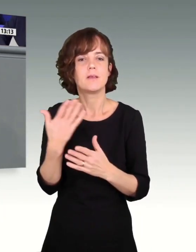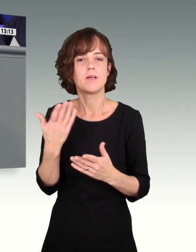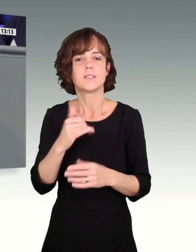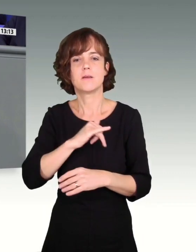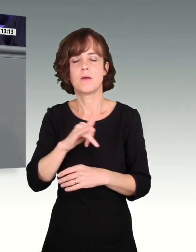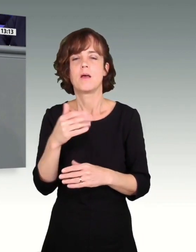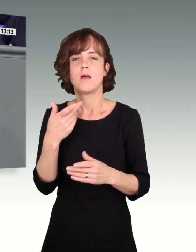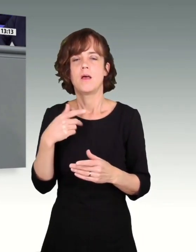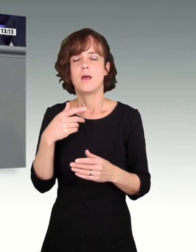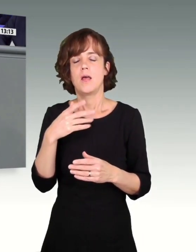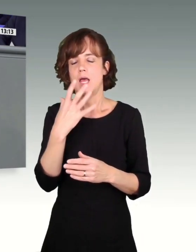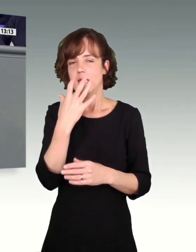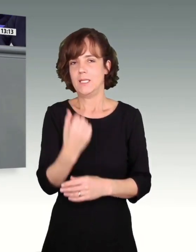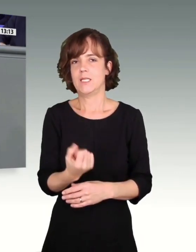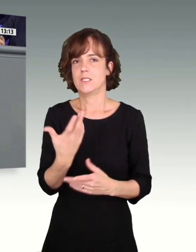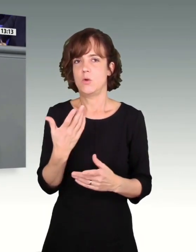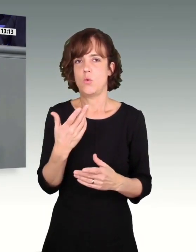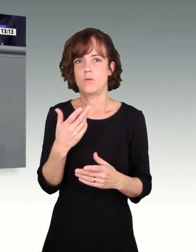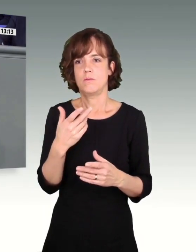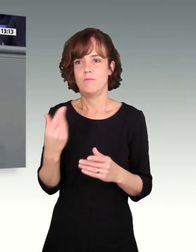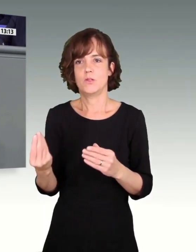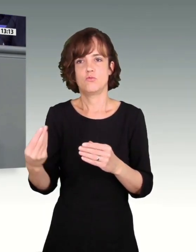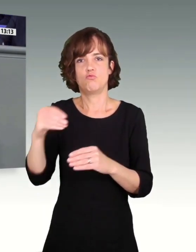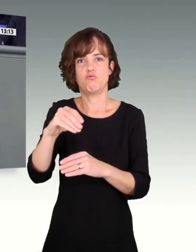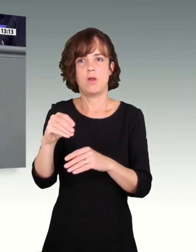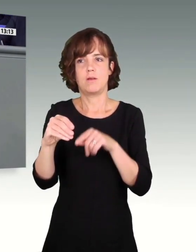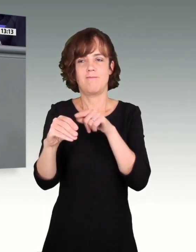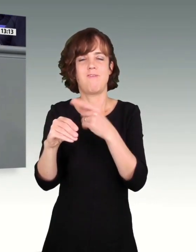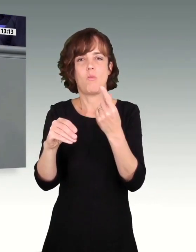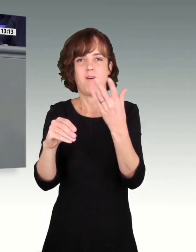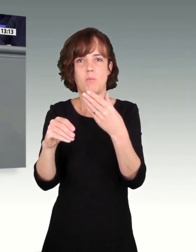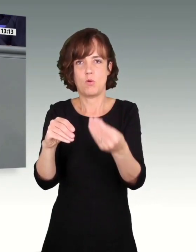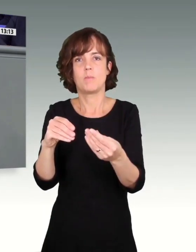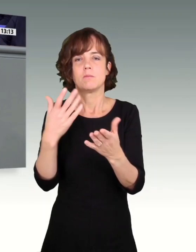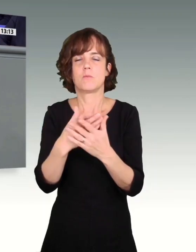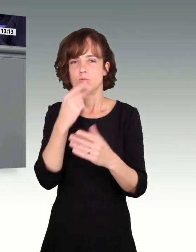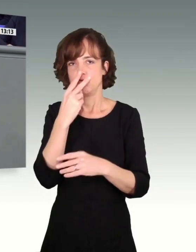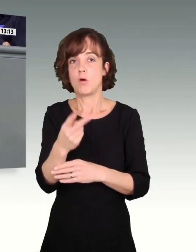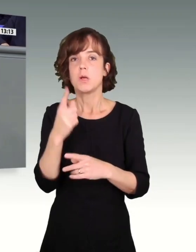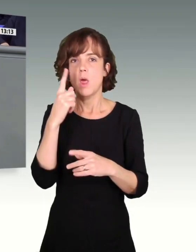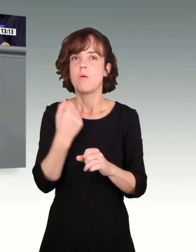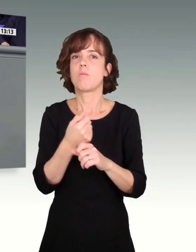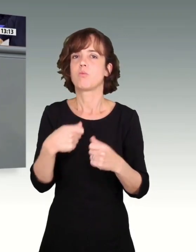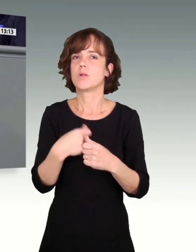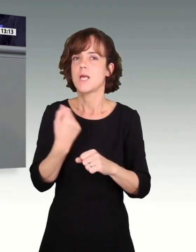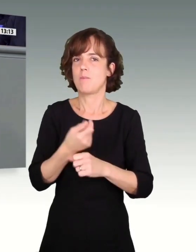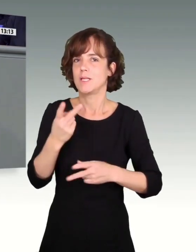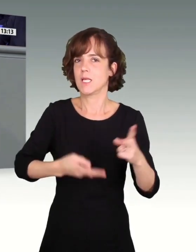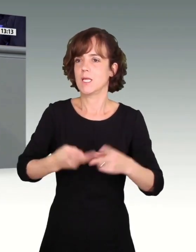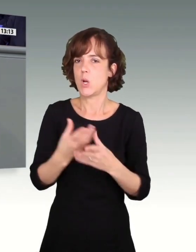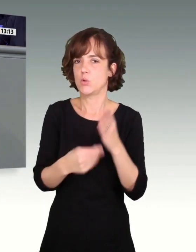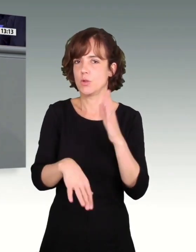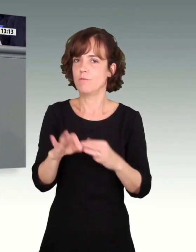dieser entsprechende Zuschlag gezahlt wird. Und ich denke, dass hier das Bundesarbeitsgericht eine ausgewogene Lösung gefunden hat, die